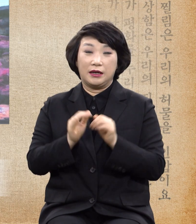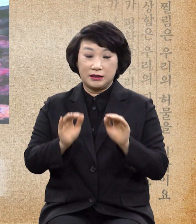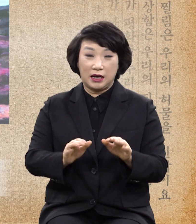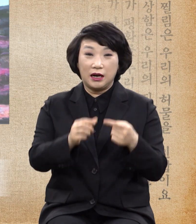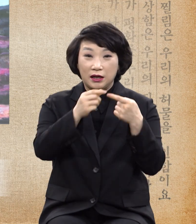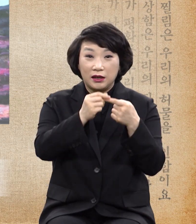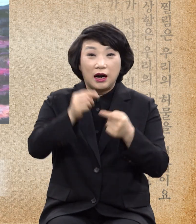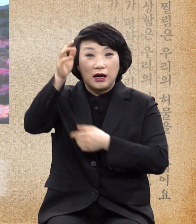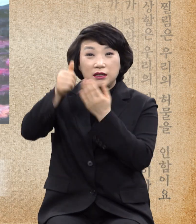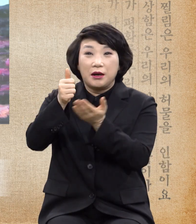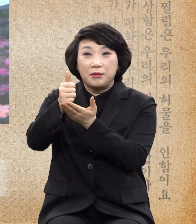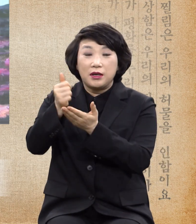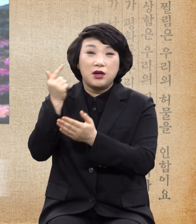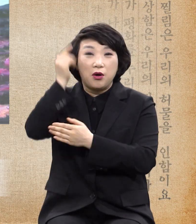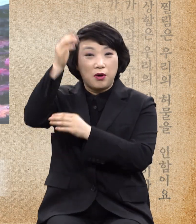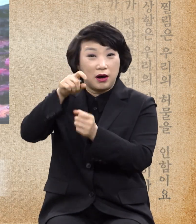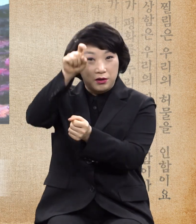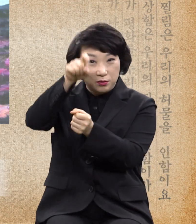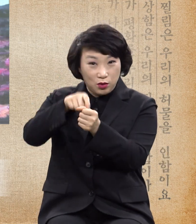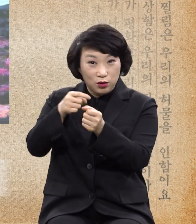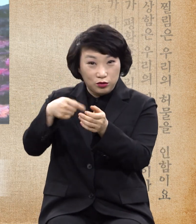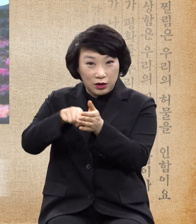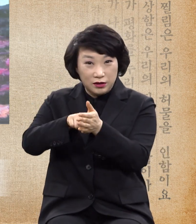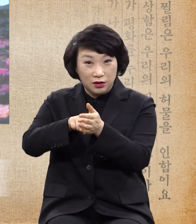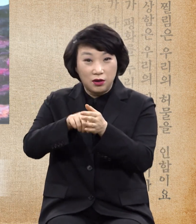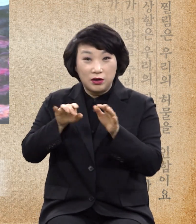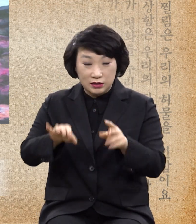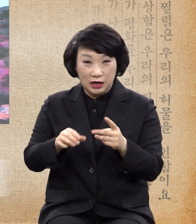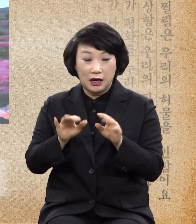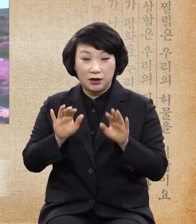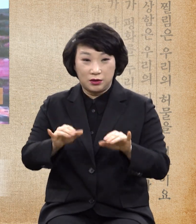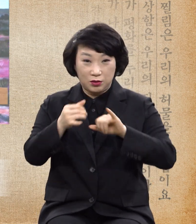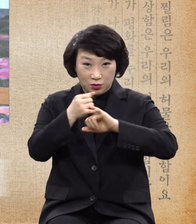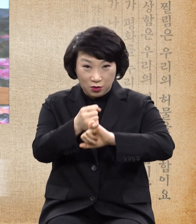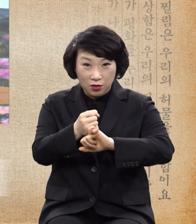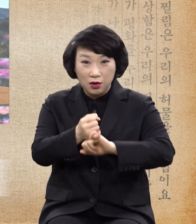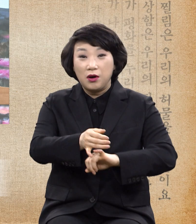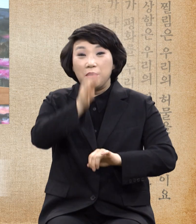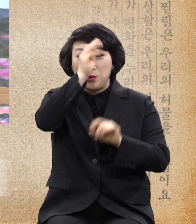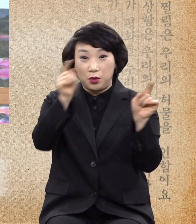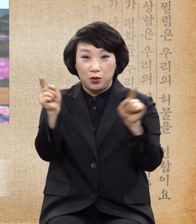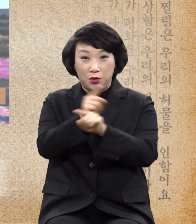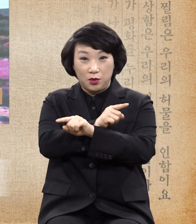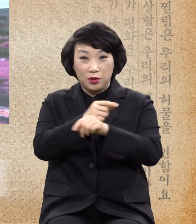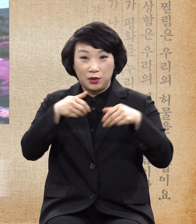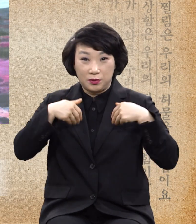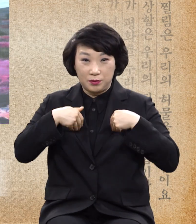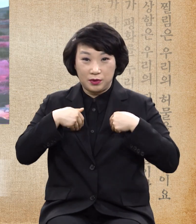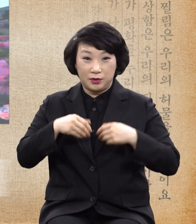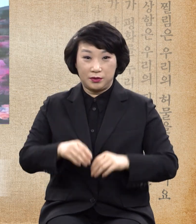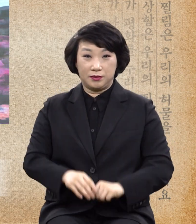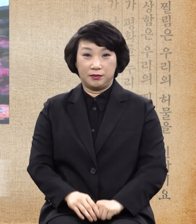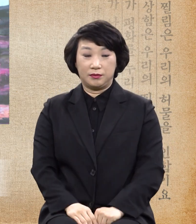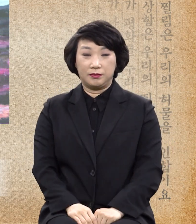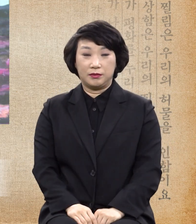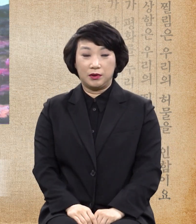하나님의 응광내인 제일 목적을 위해서 반드시 치료받아야 된다. 그런데 우리는